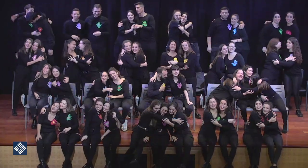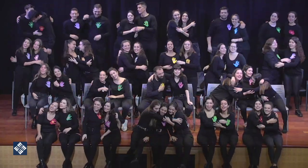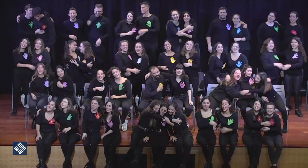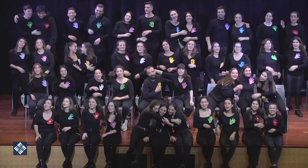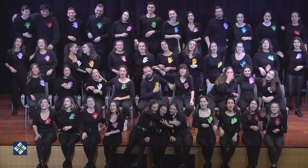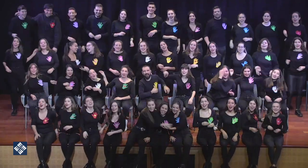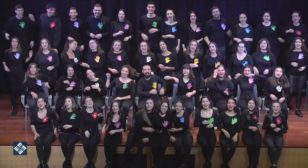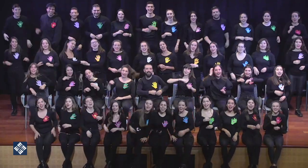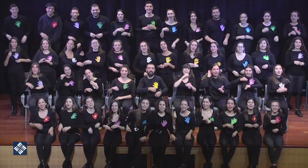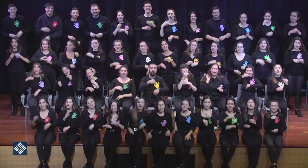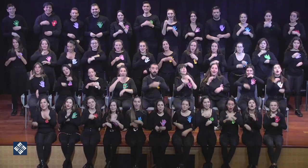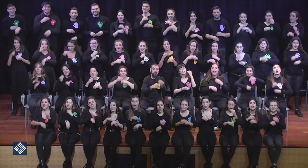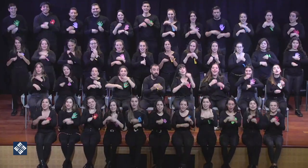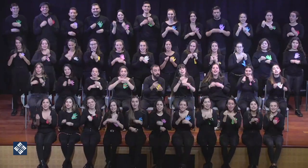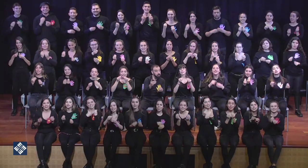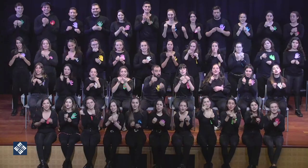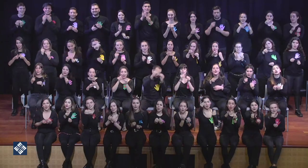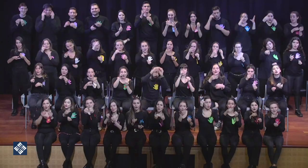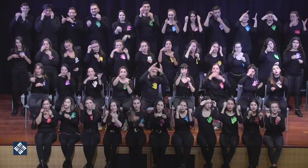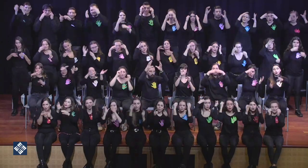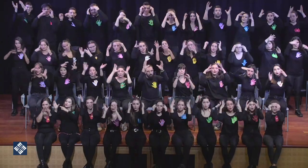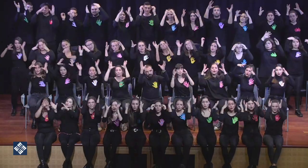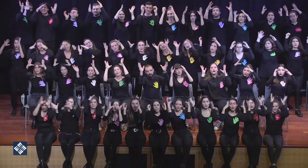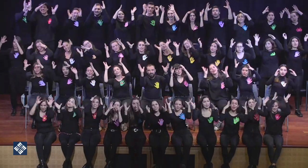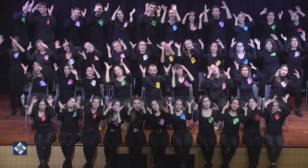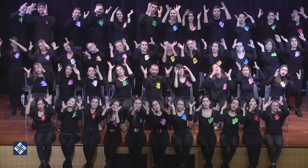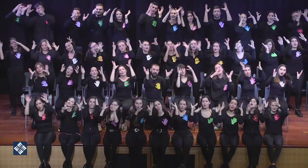tengo al lado, hecho con tus sueños